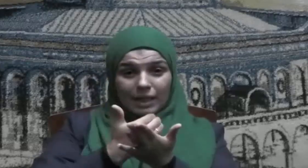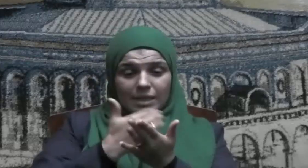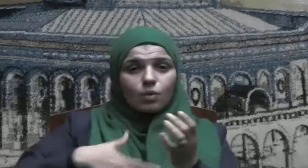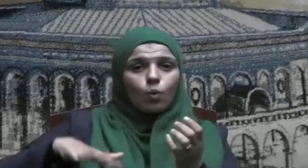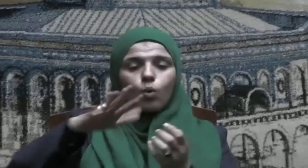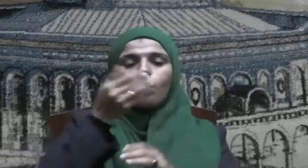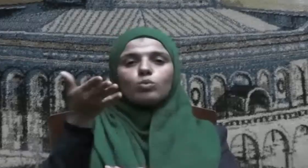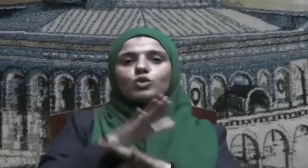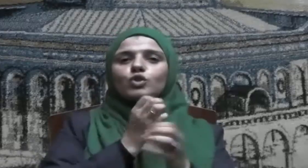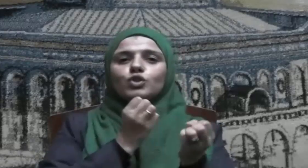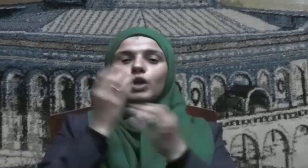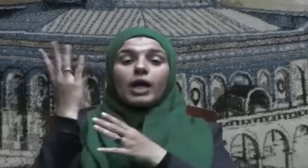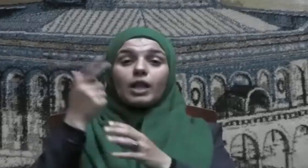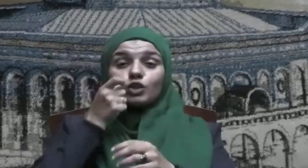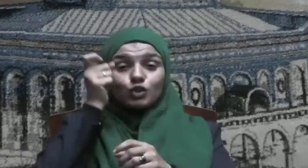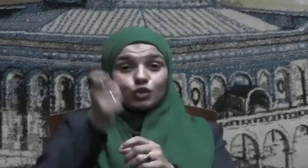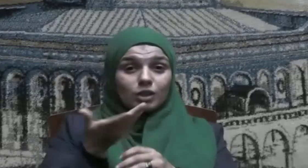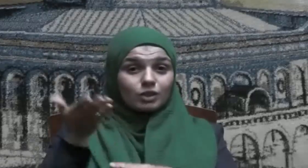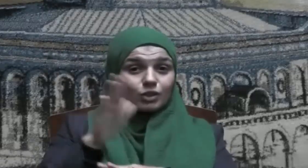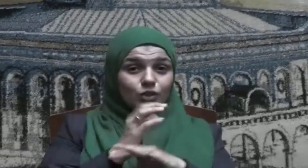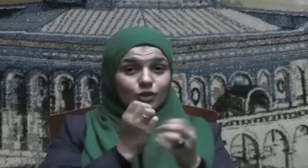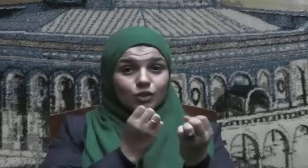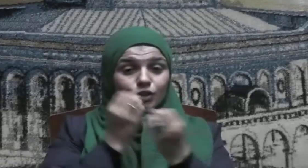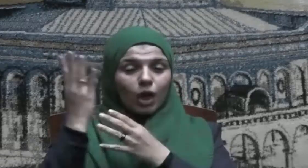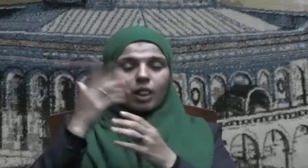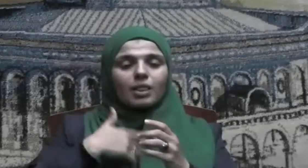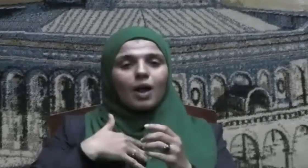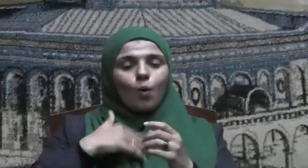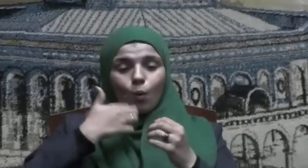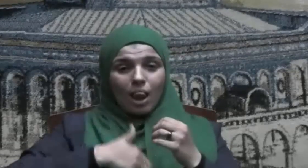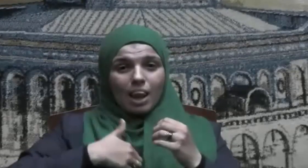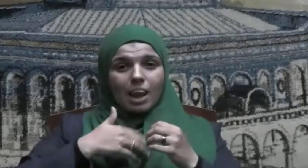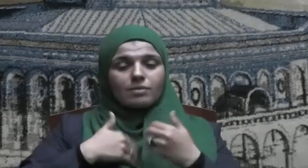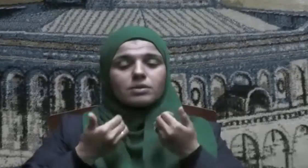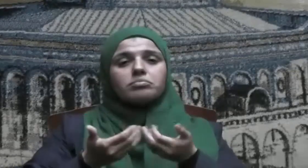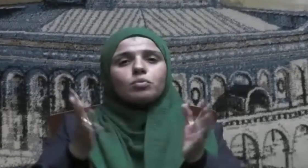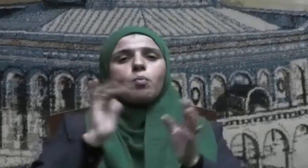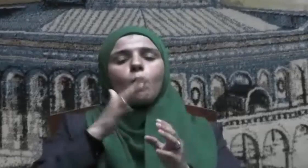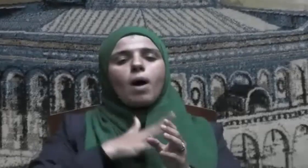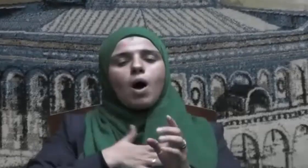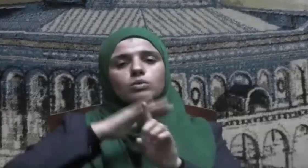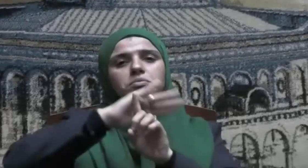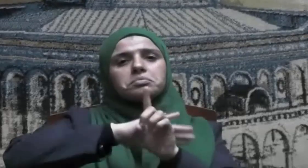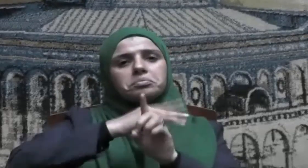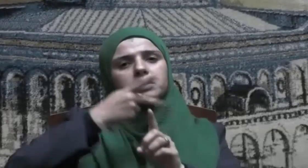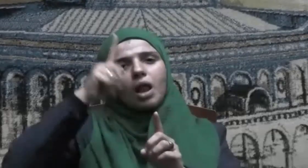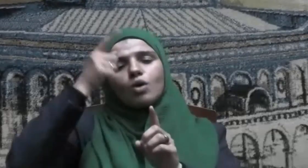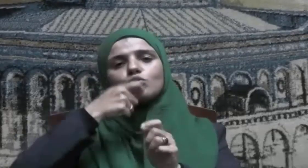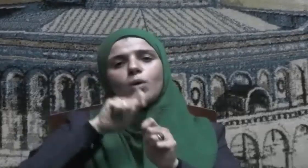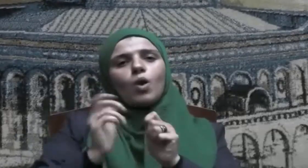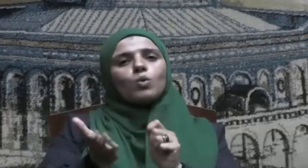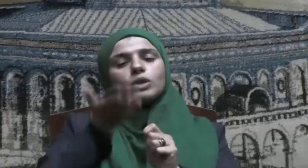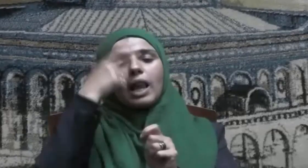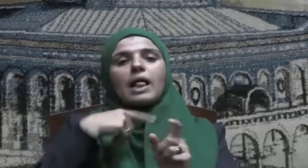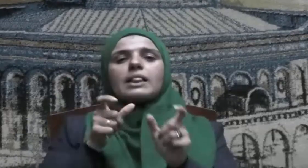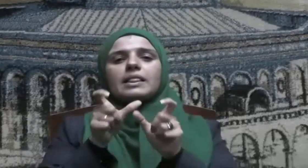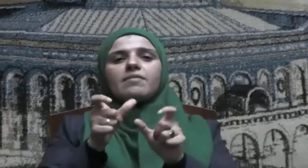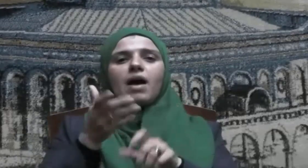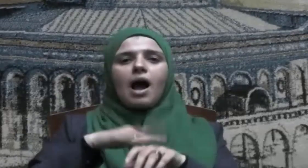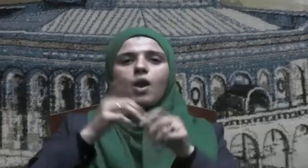فالشهيد ضحى بنفسه في سبيل إرضاء ربه ودفاعاً عن وطنه وآثر